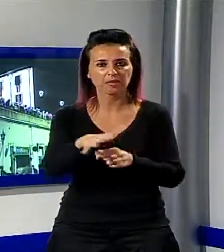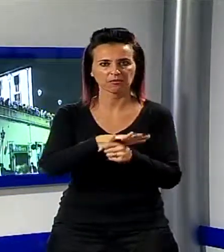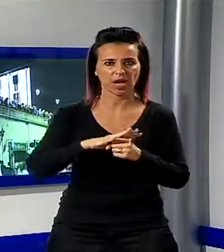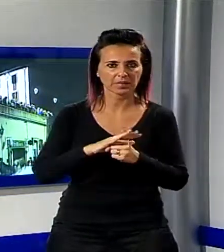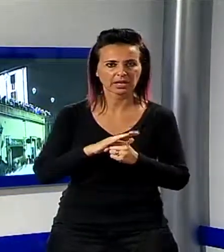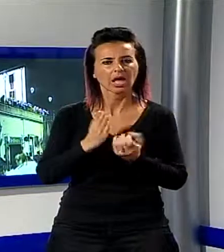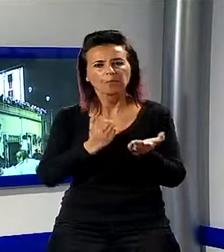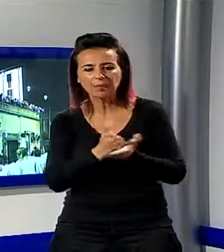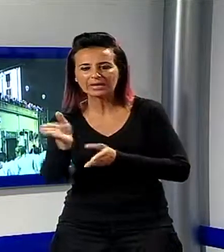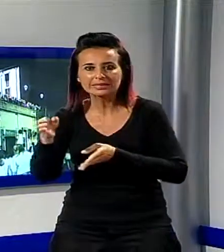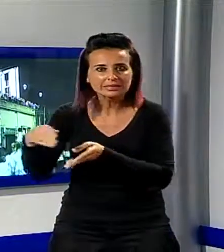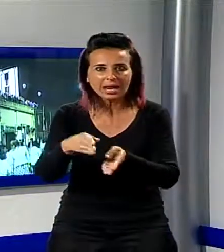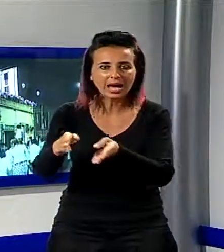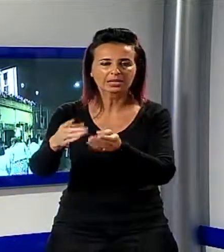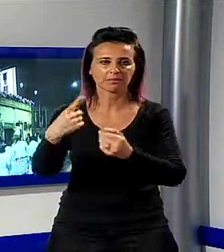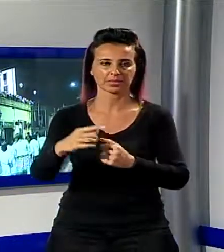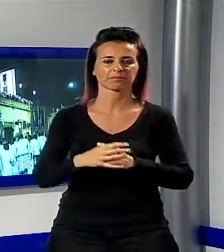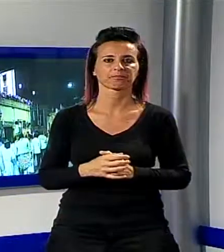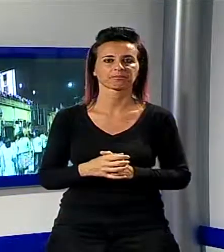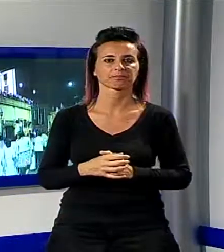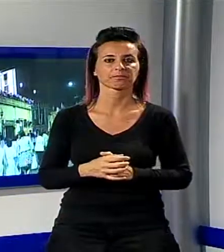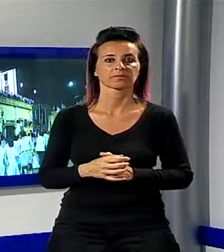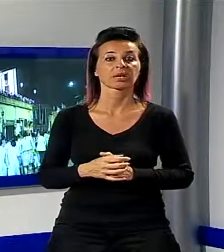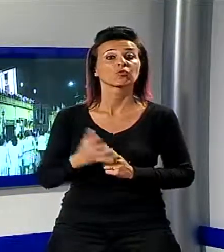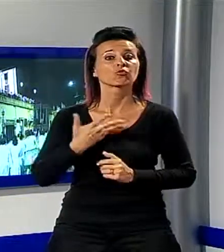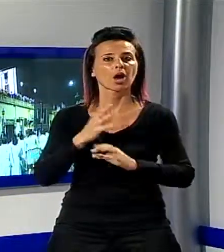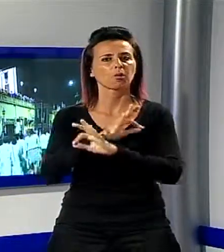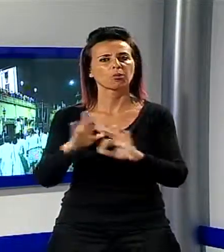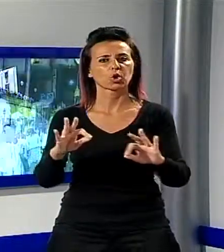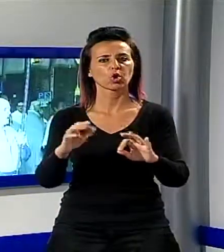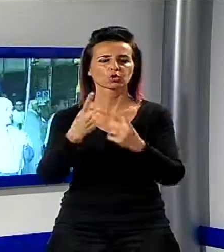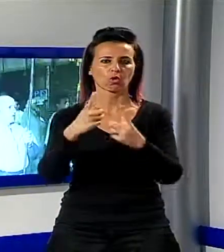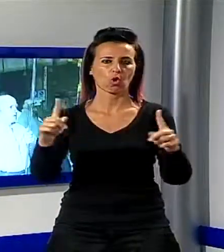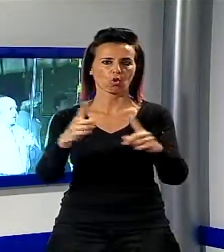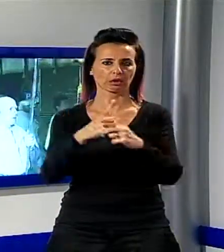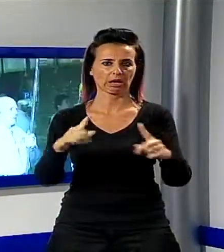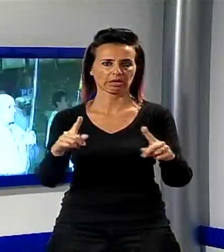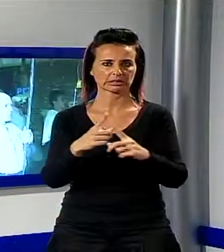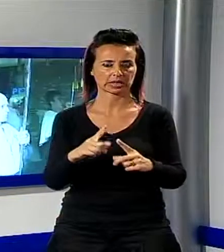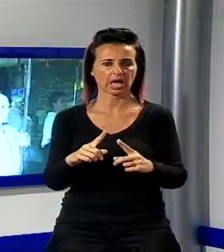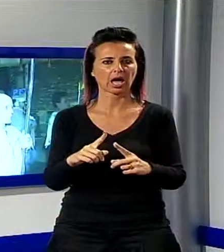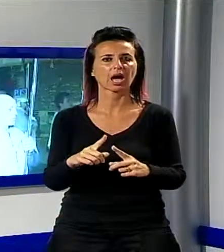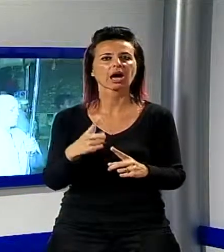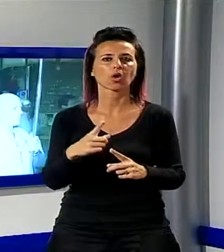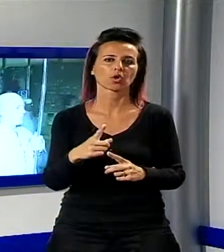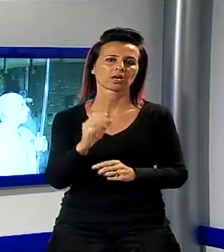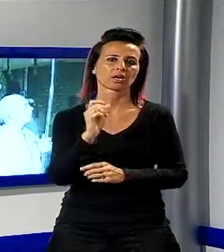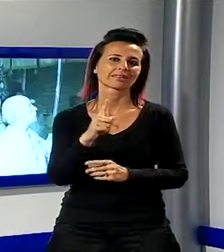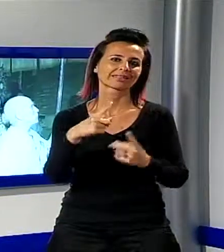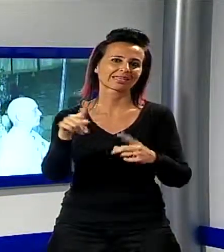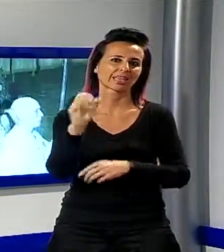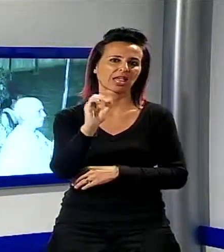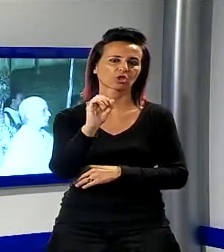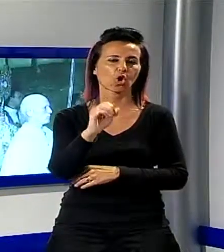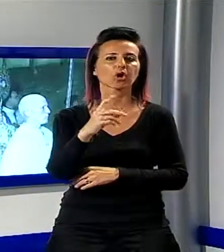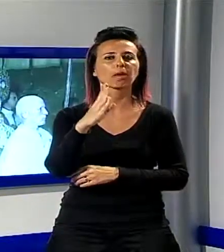animare la liturgia la Corale del Duomo diretta dal Maestro Luca Bacci con la filarmonica Giuseppe Verdi diretta dal Maestro